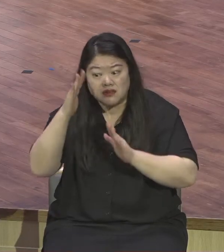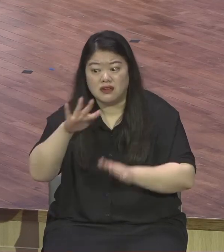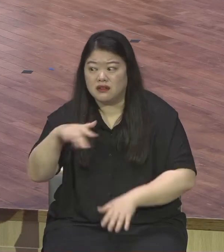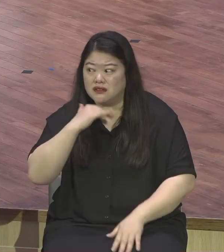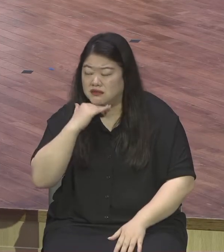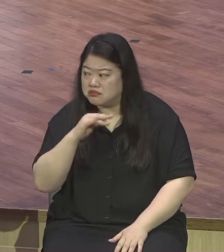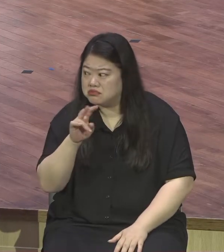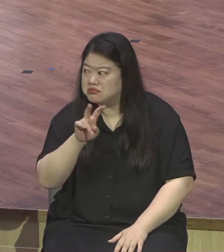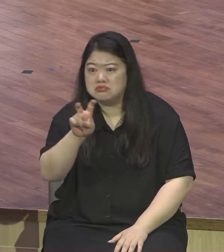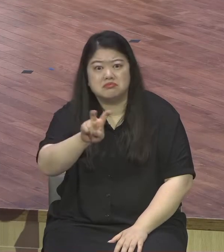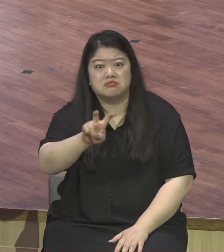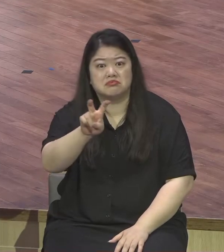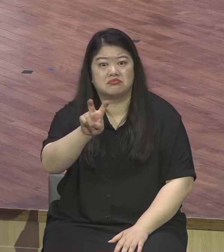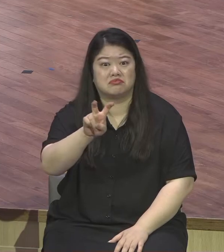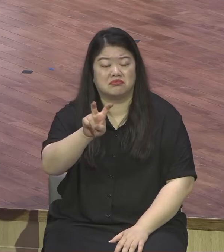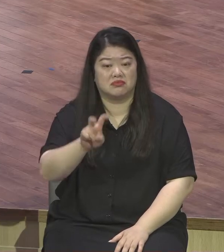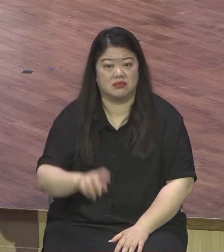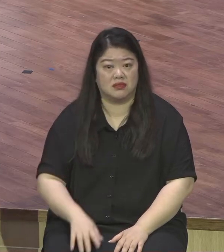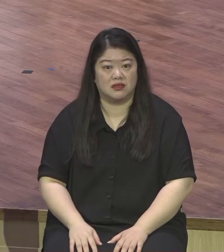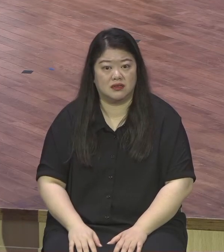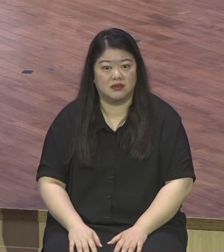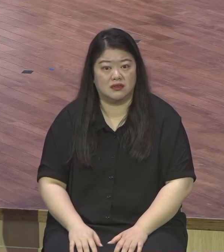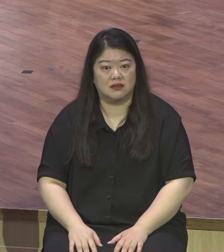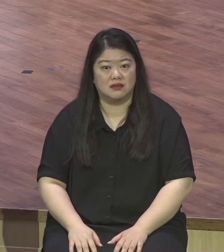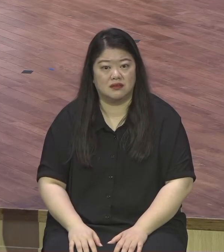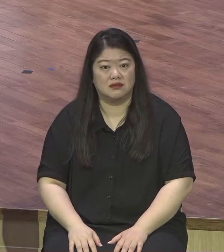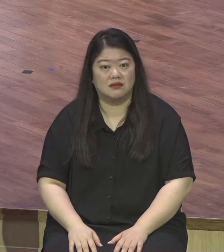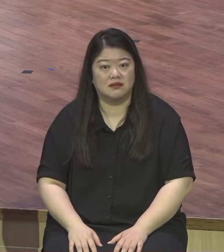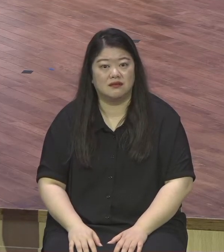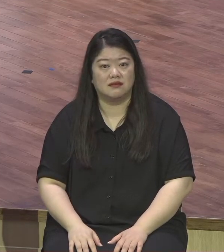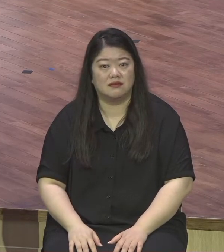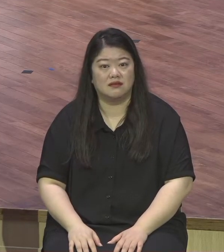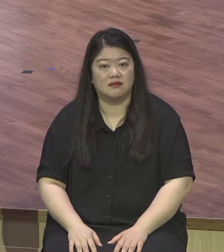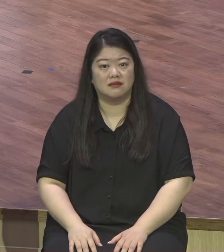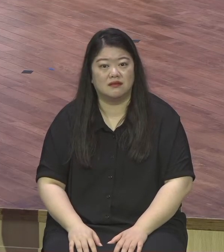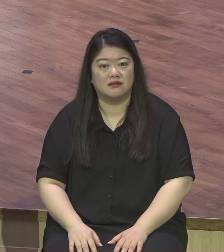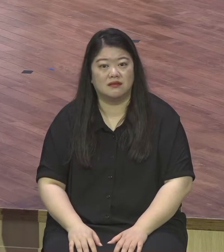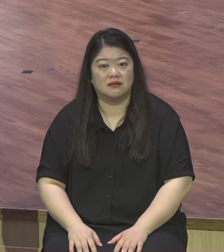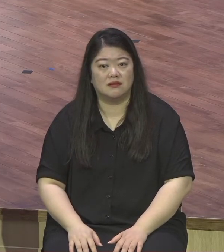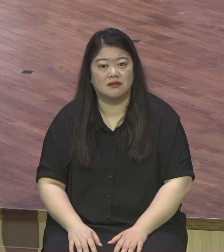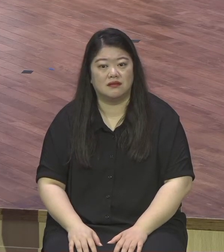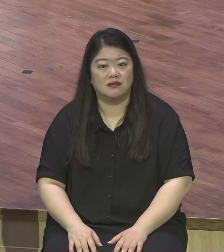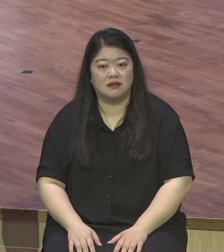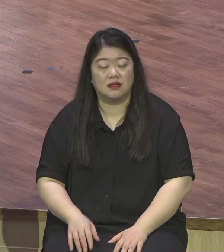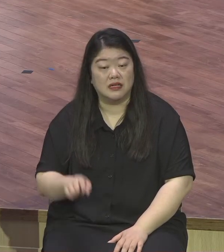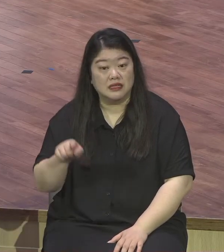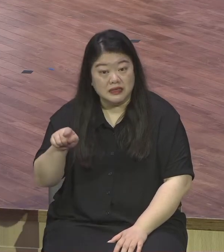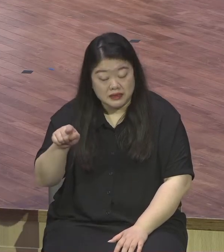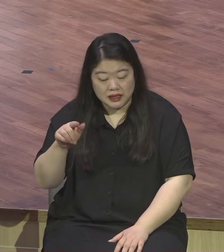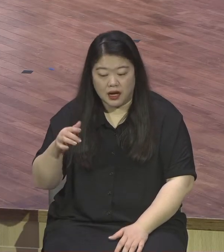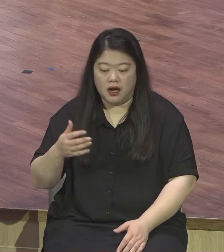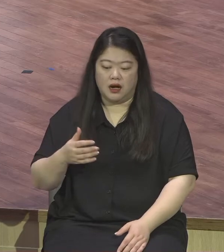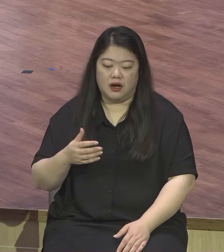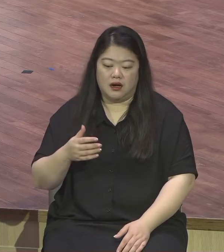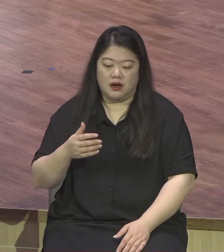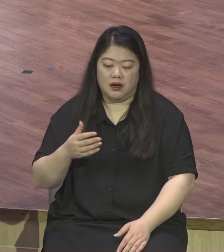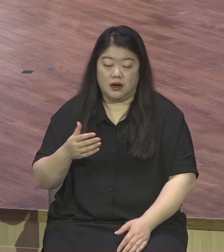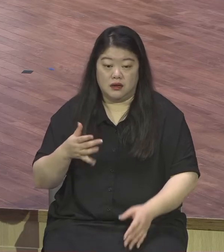되지만 하나도 배달을 못 받았지만 엄청난 아시아 사람으로 할 수 없는 기적을 일으켰다.